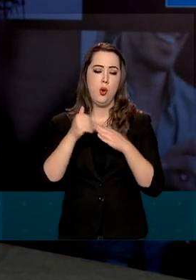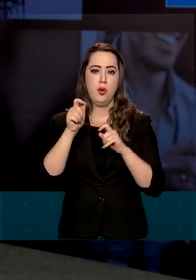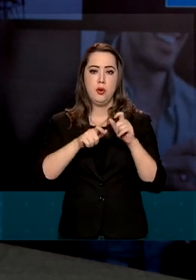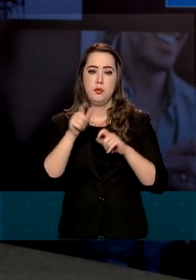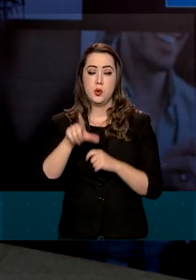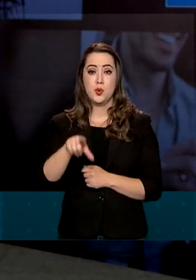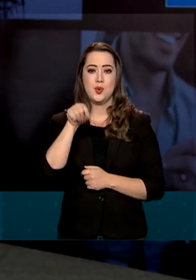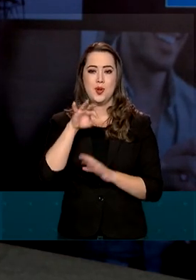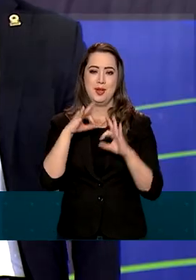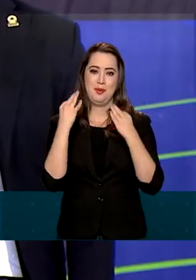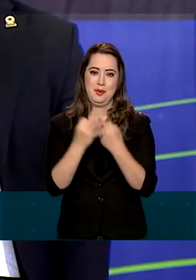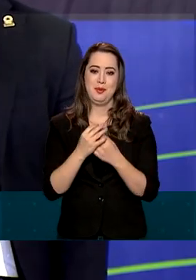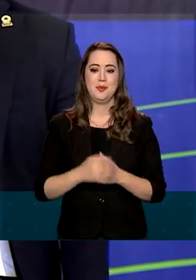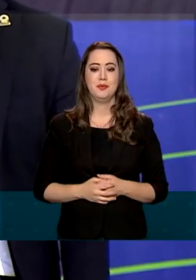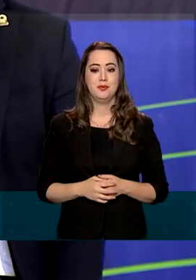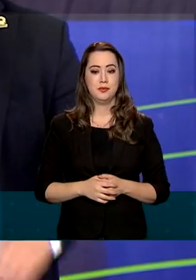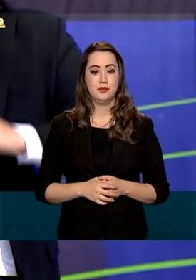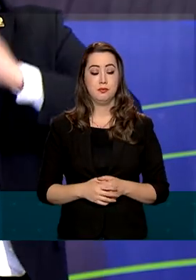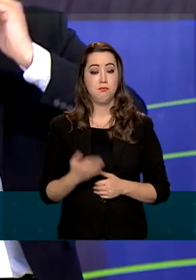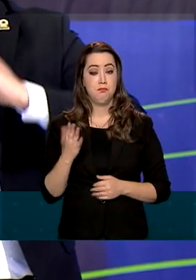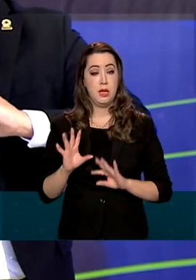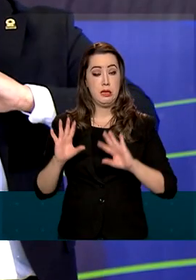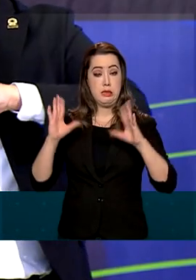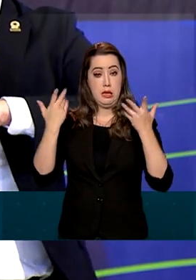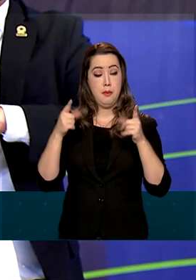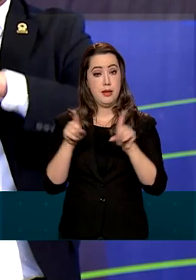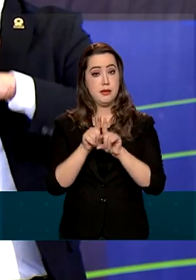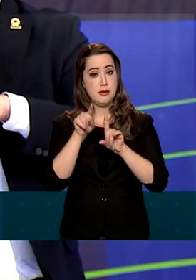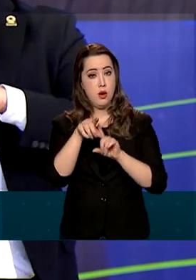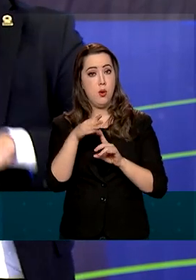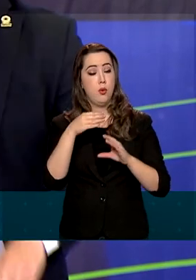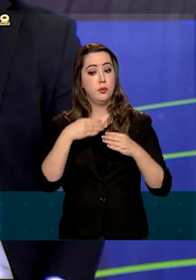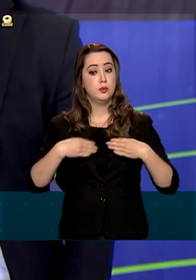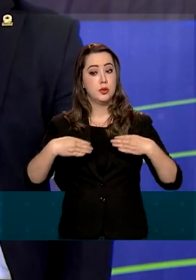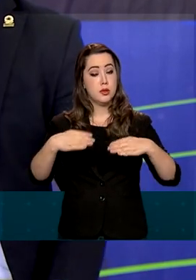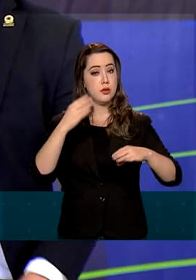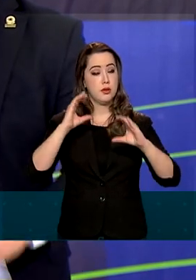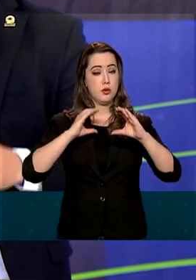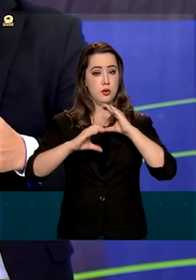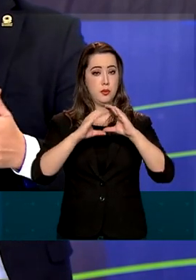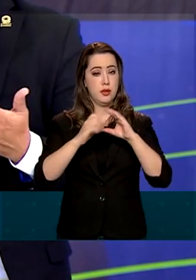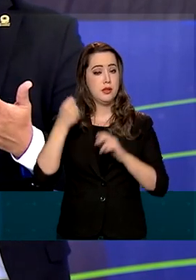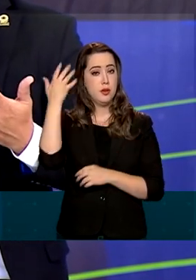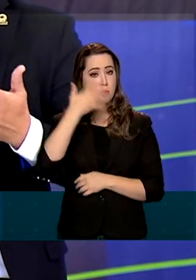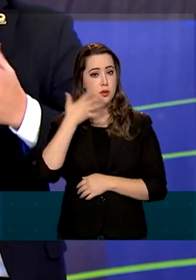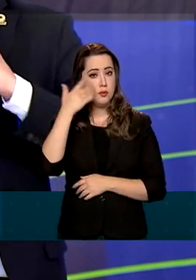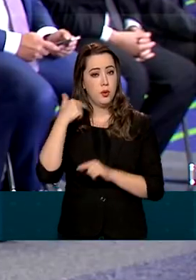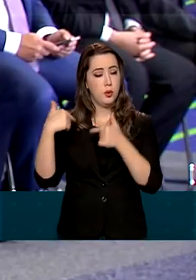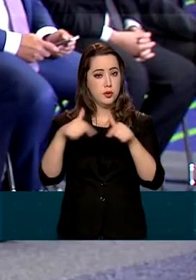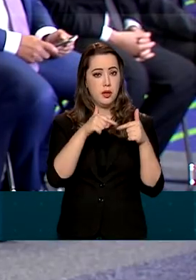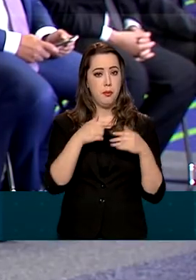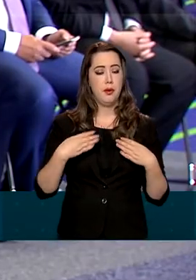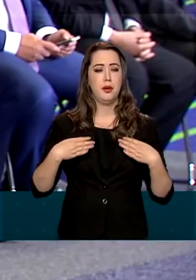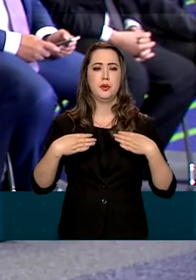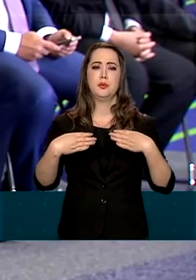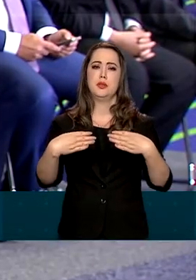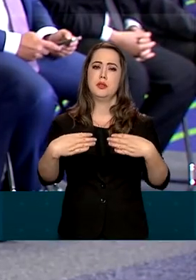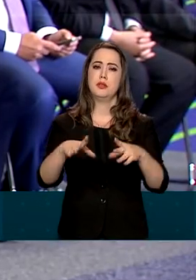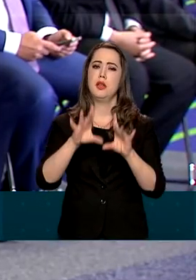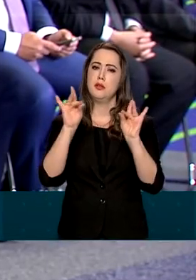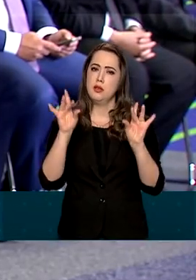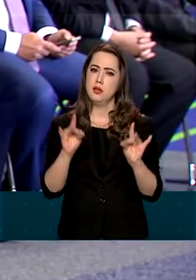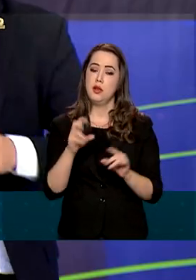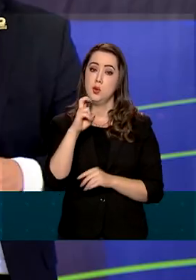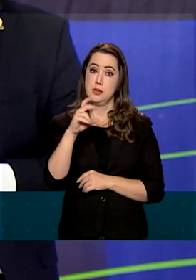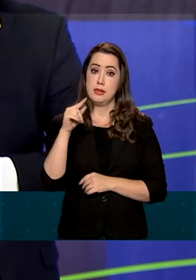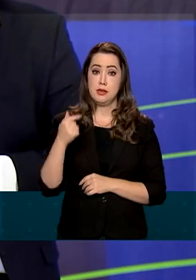designada pela família. Durante a cerimônia, o ministro das Comunicações falou sobre as ações do ministério e destacou o leilão do